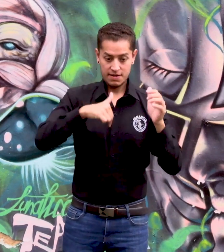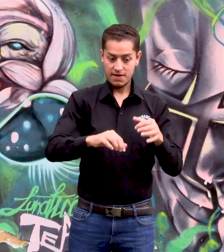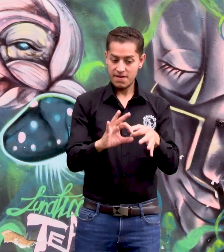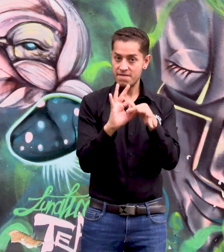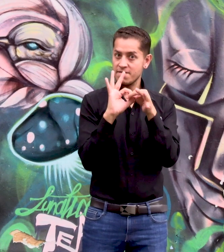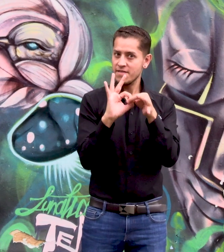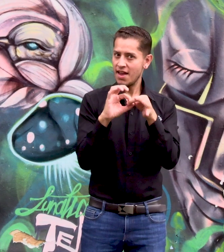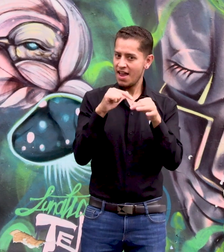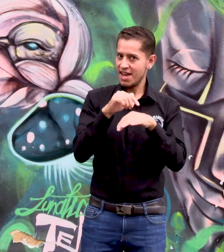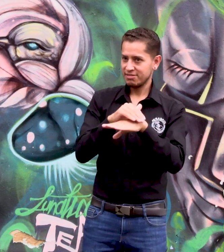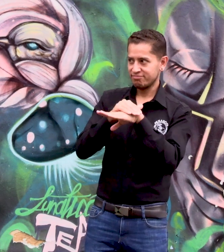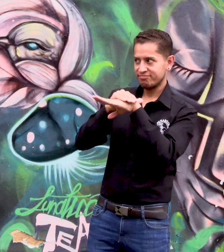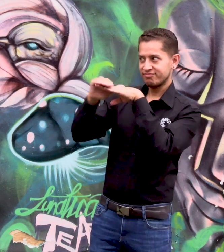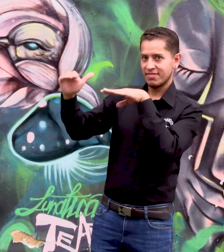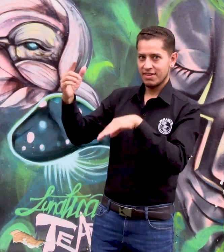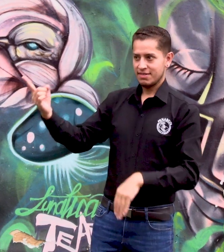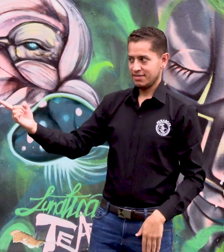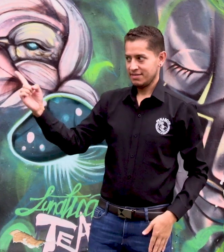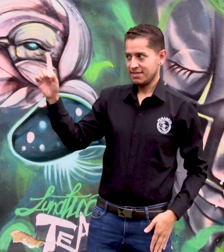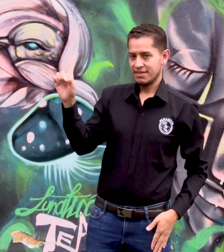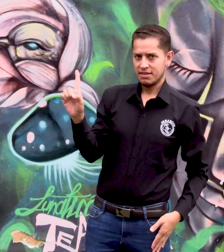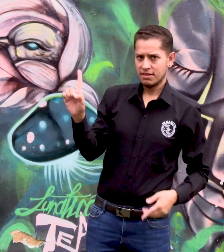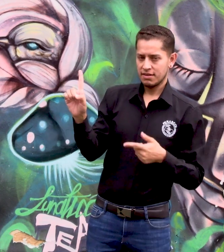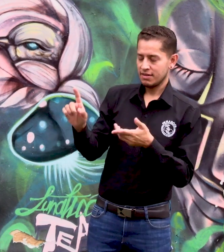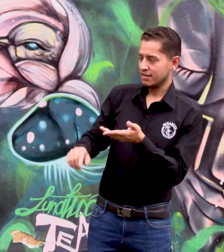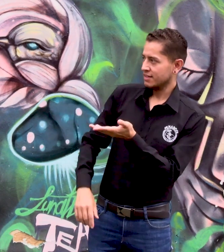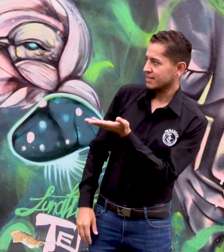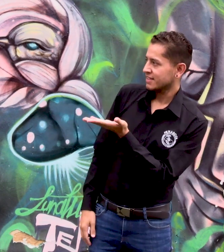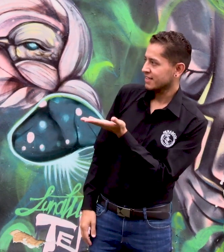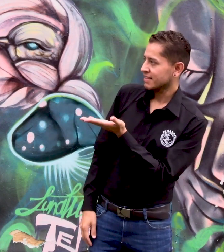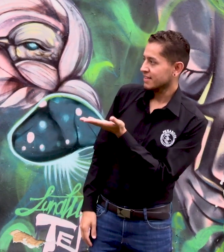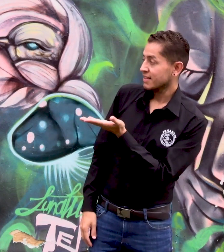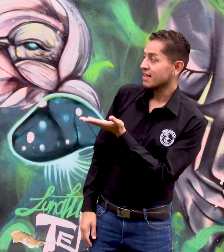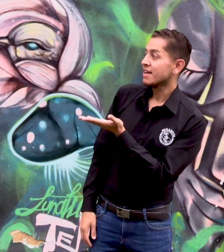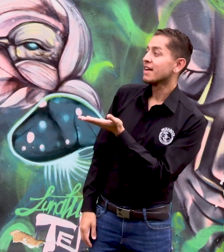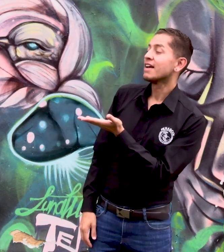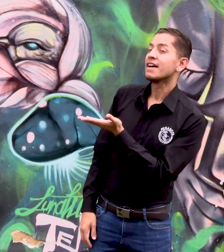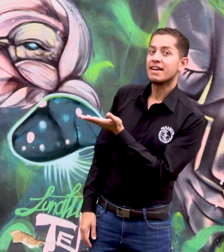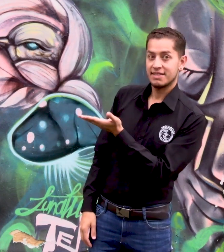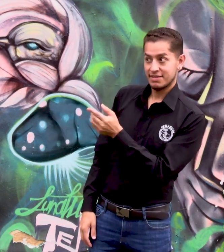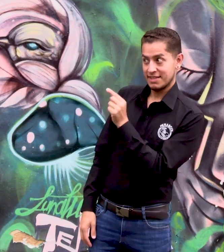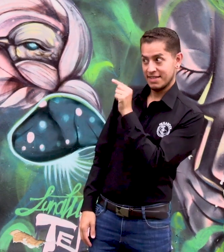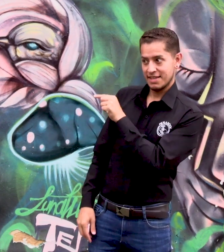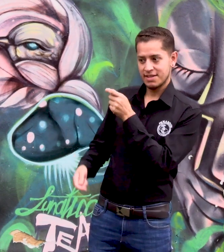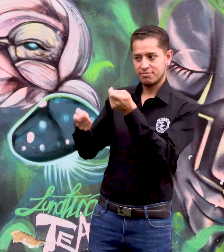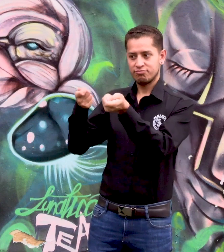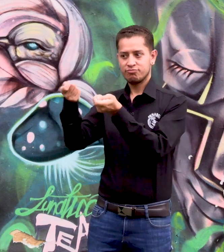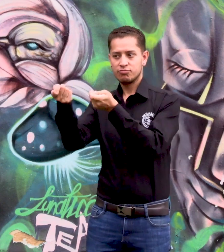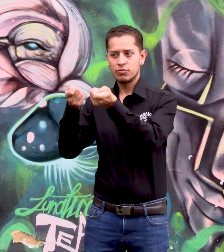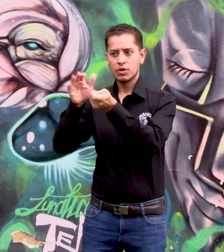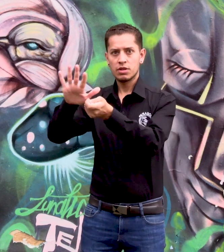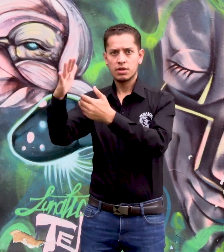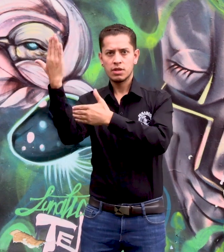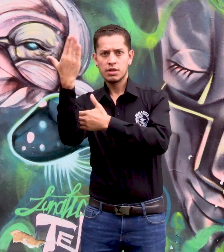desde Fenasco le invitamos a José Reynoso. Él es el productor de la película Itzia.